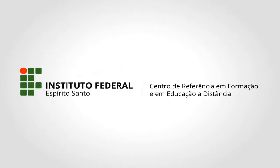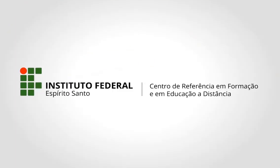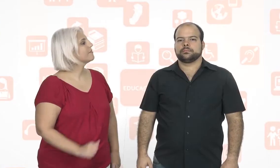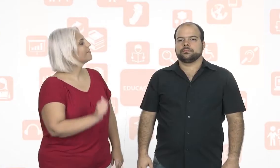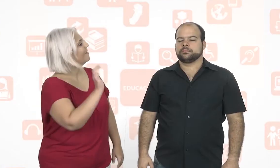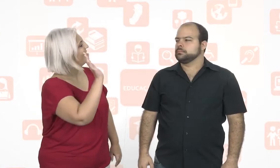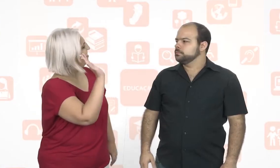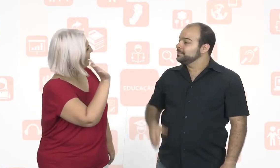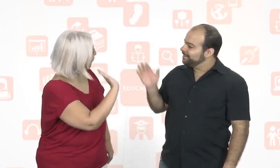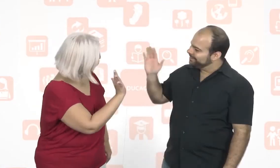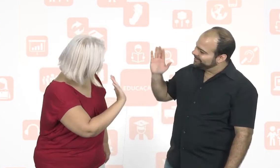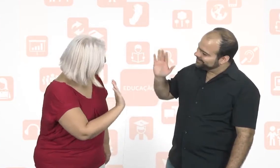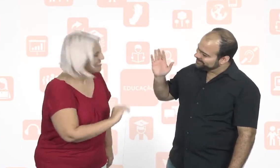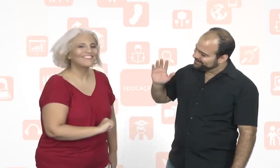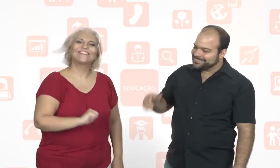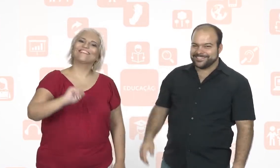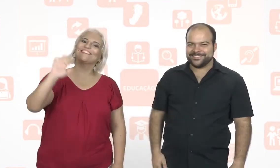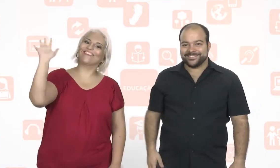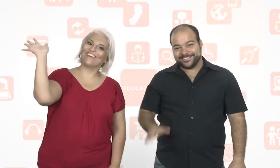Olá! Olá! Olá!